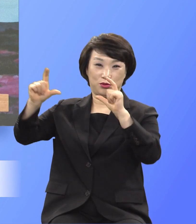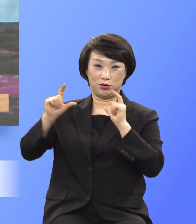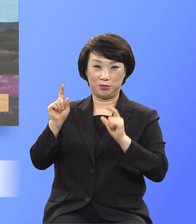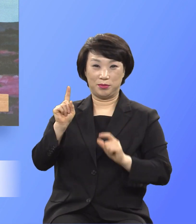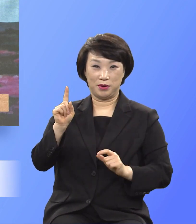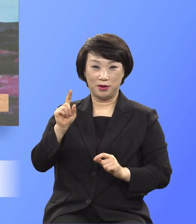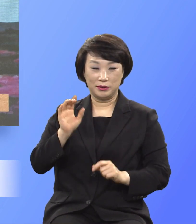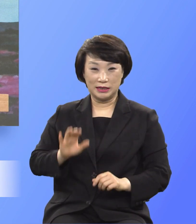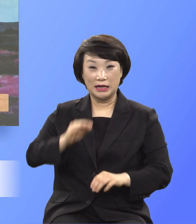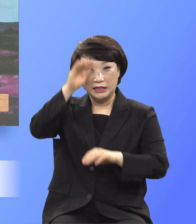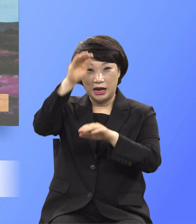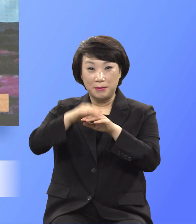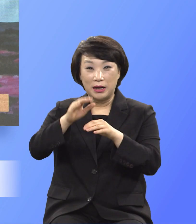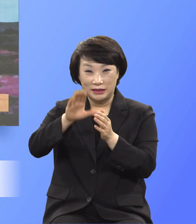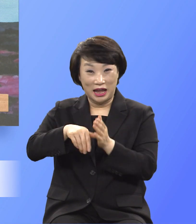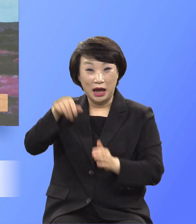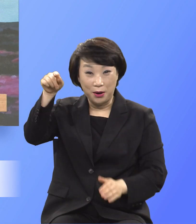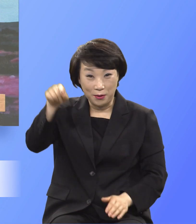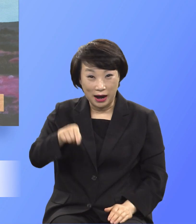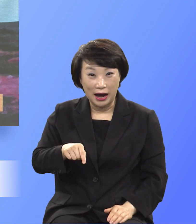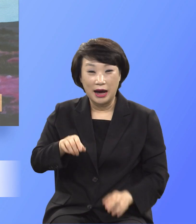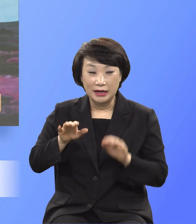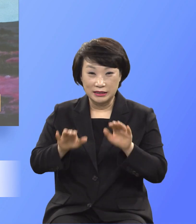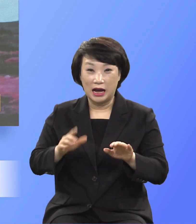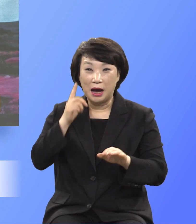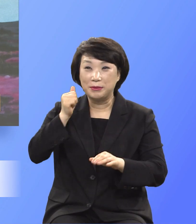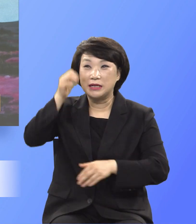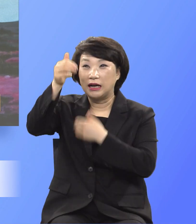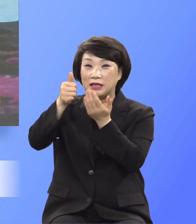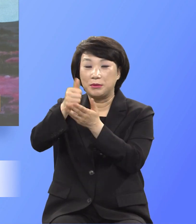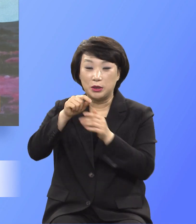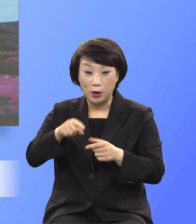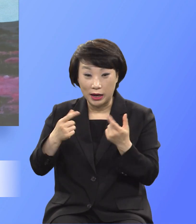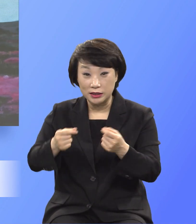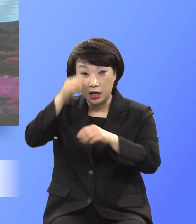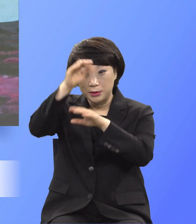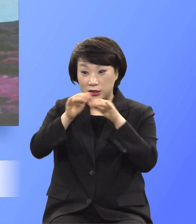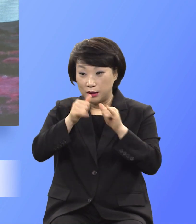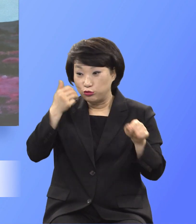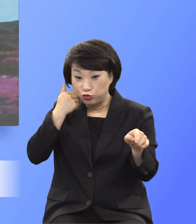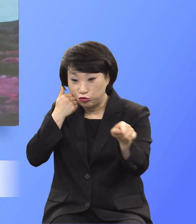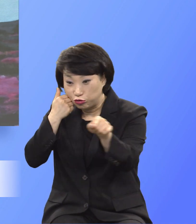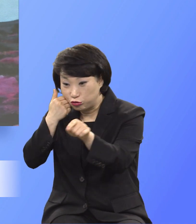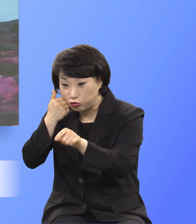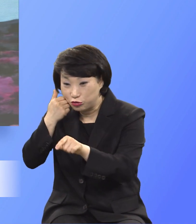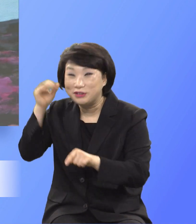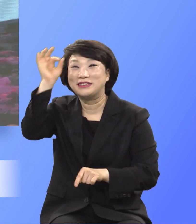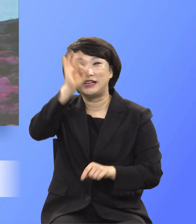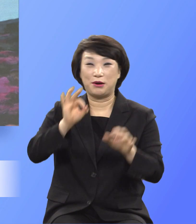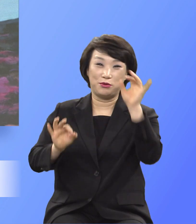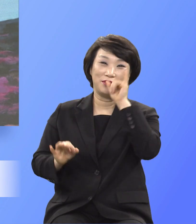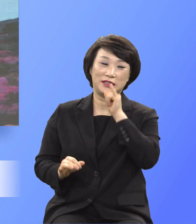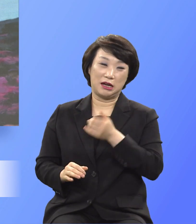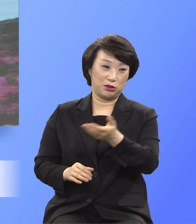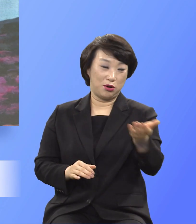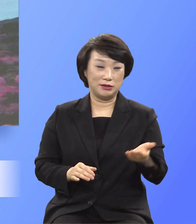예배할 때가 오나니 아버지께서는 이렇게 예배하는 자들을 찾으시느니라 내가 신경